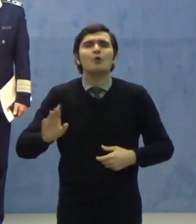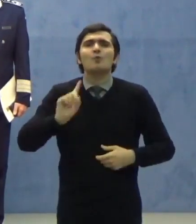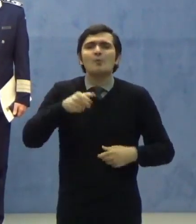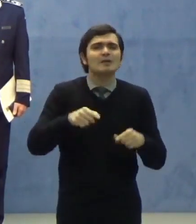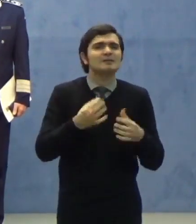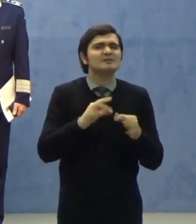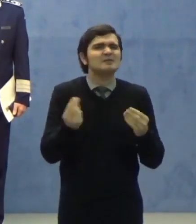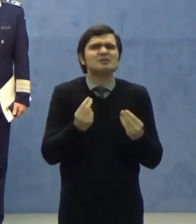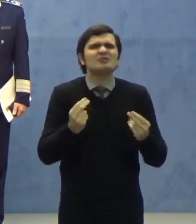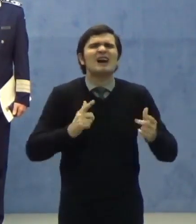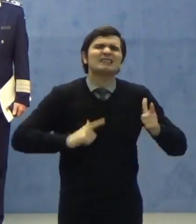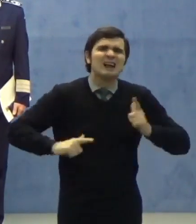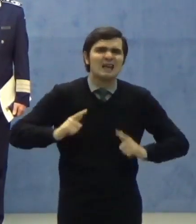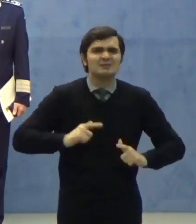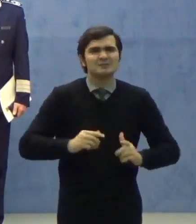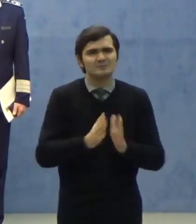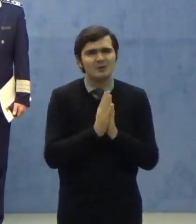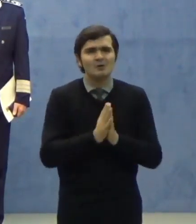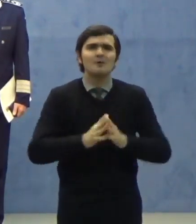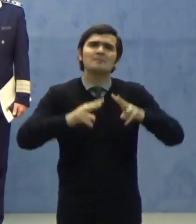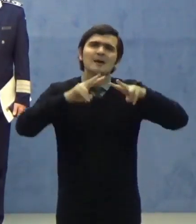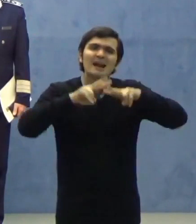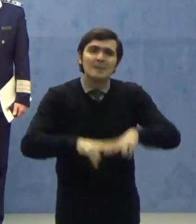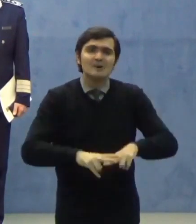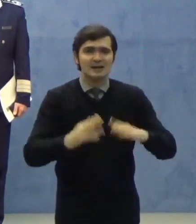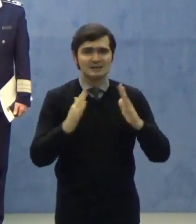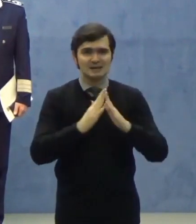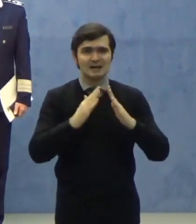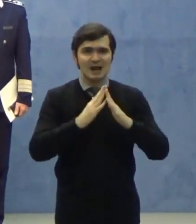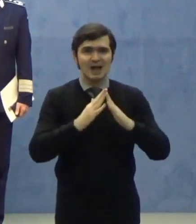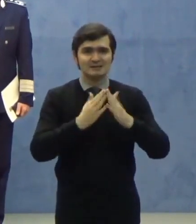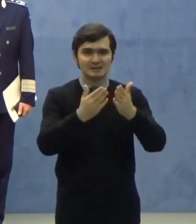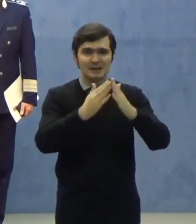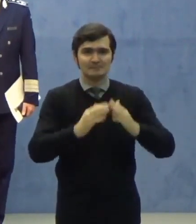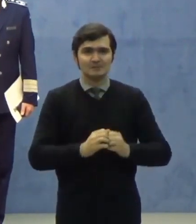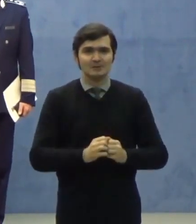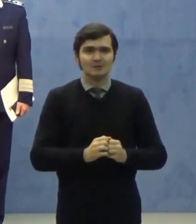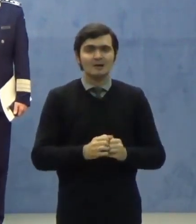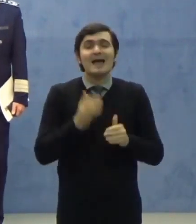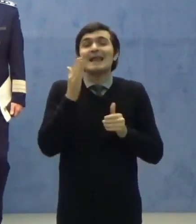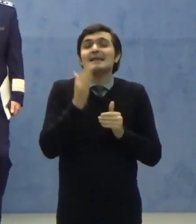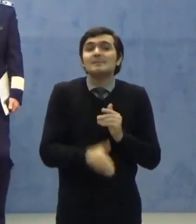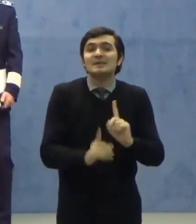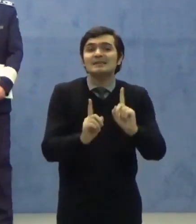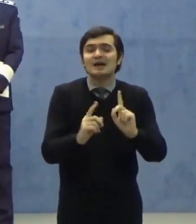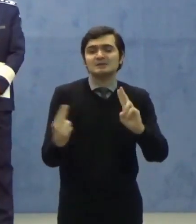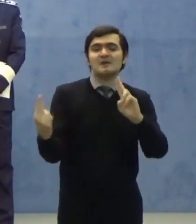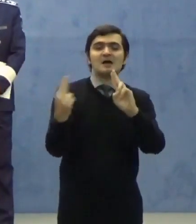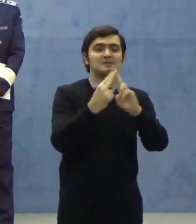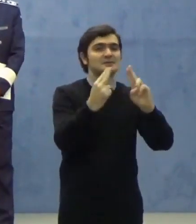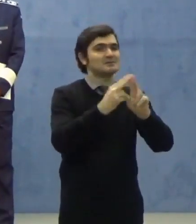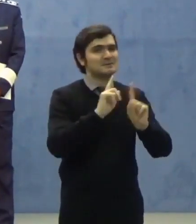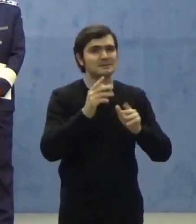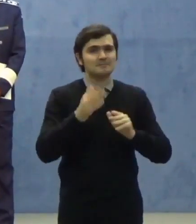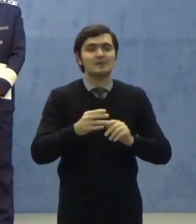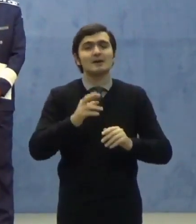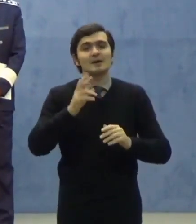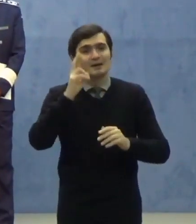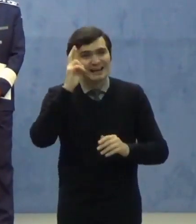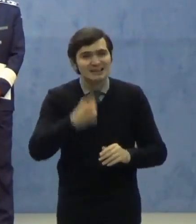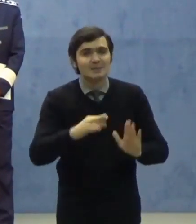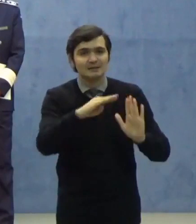rămâneți în case limitați-vă întâlnirile și respectați regulile